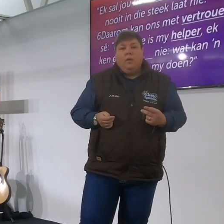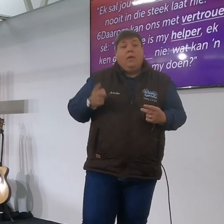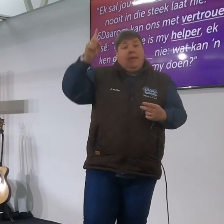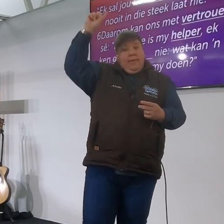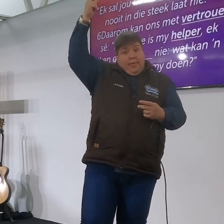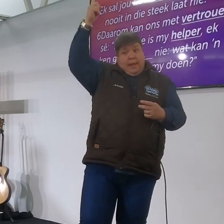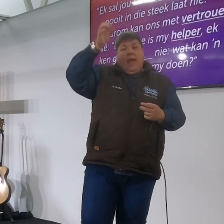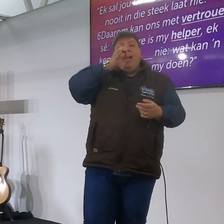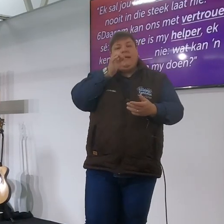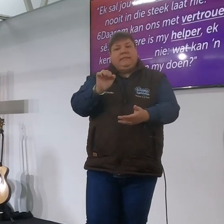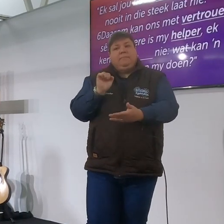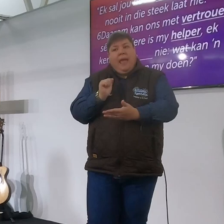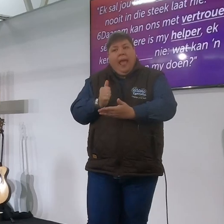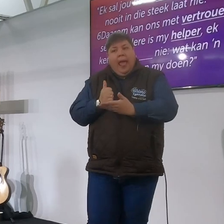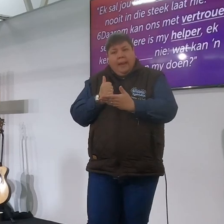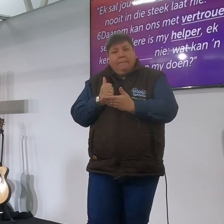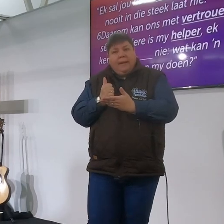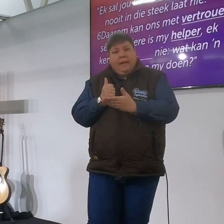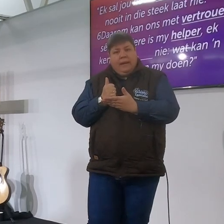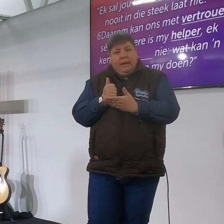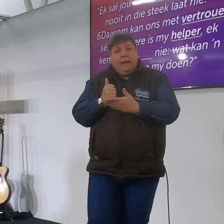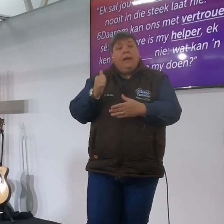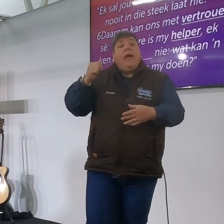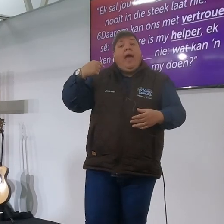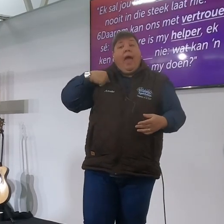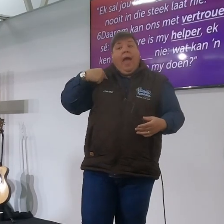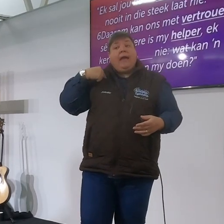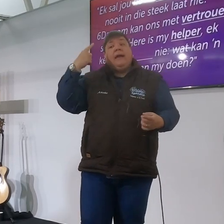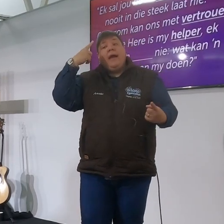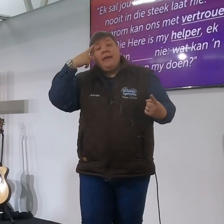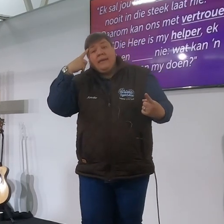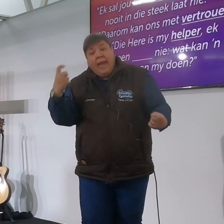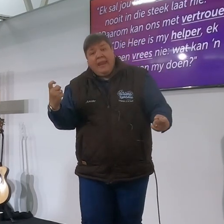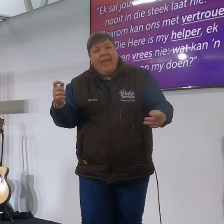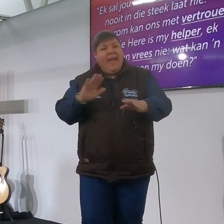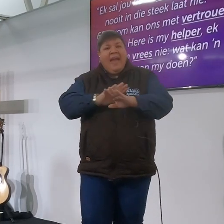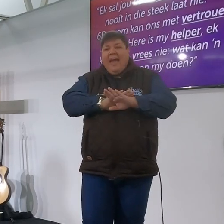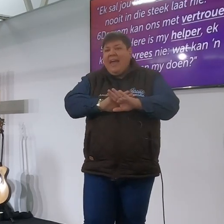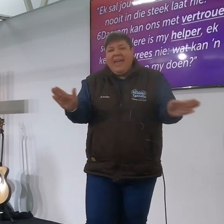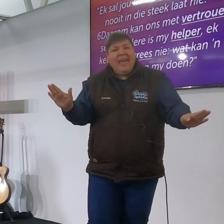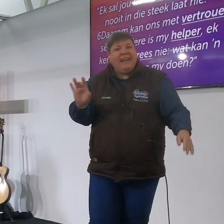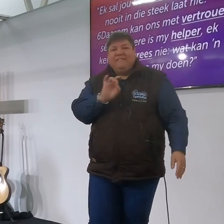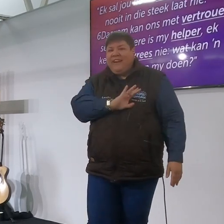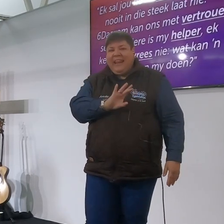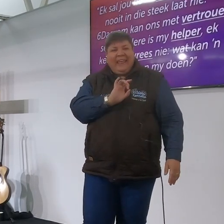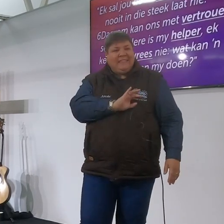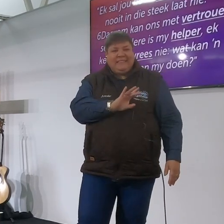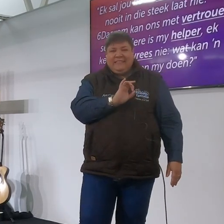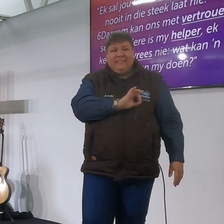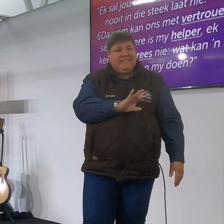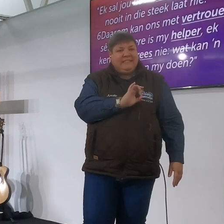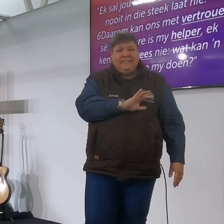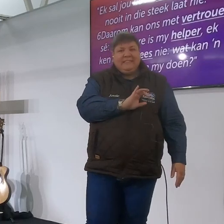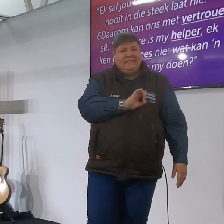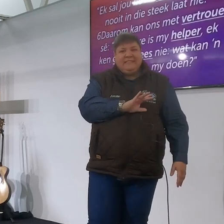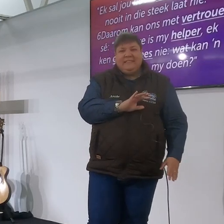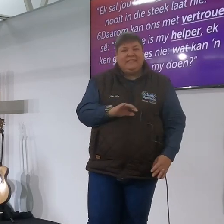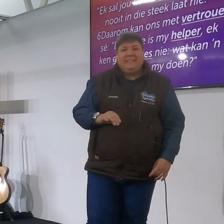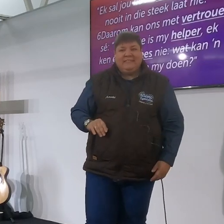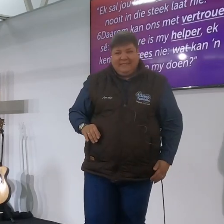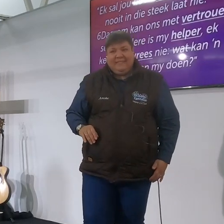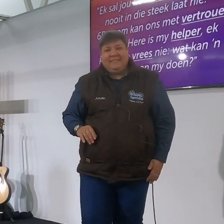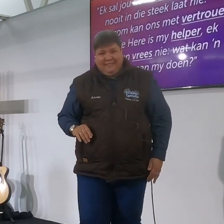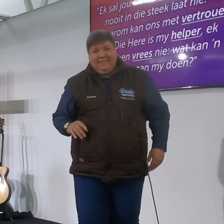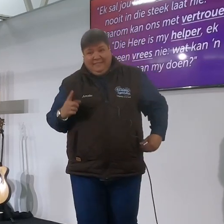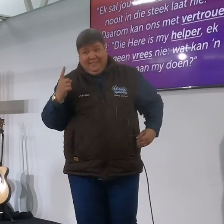helper ek ken geen jy ken die vers wat sê daar of het jy jy wil